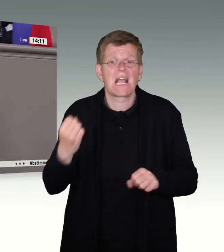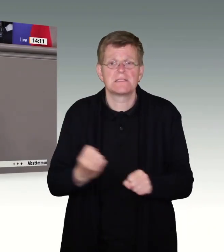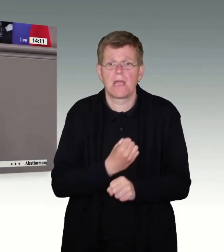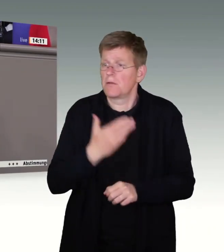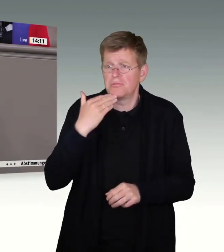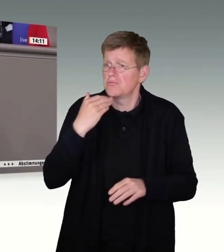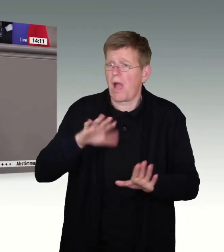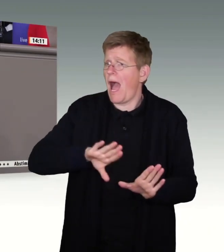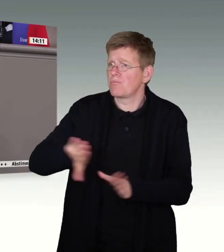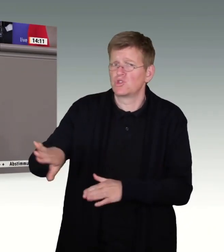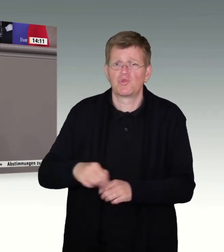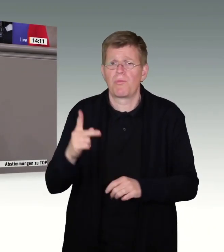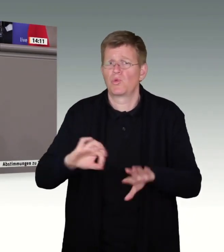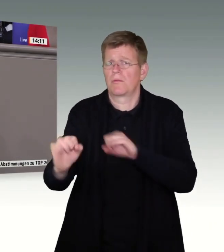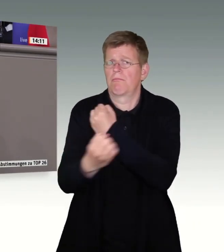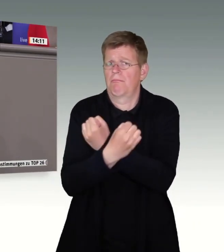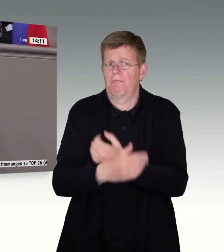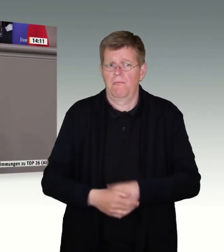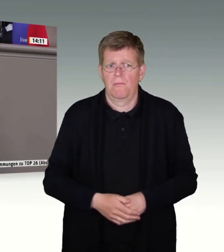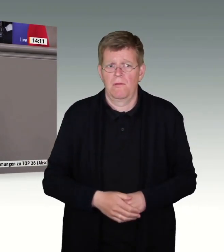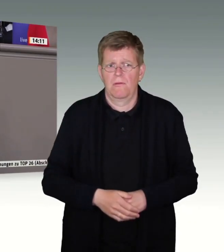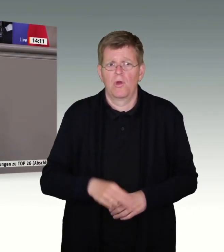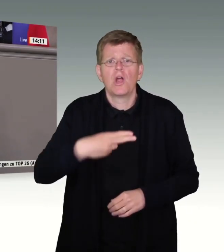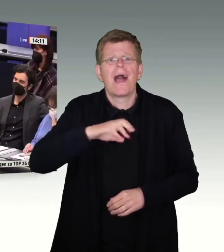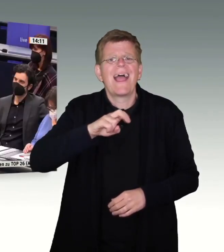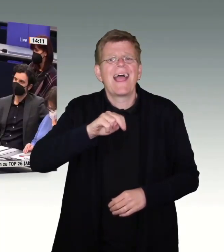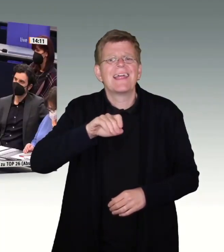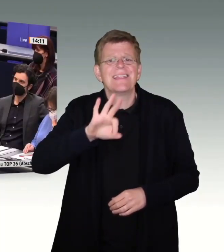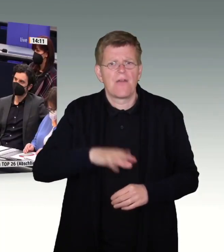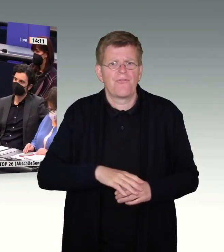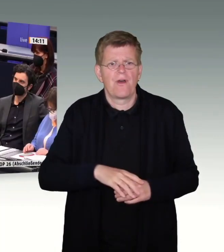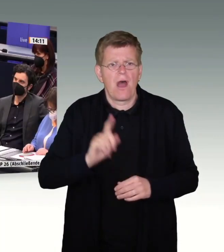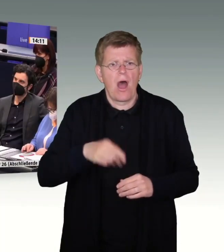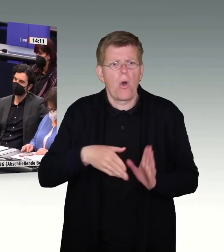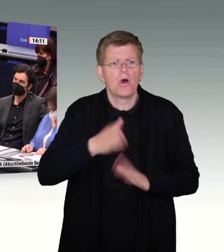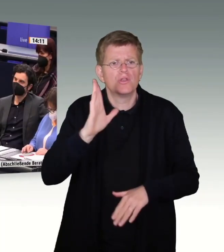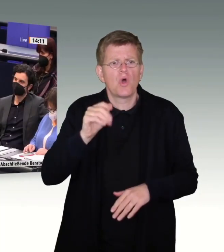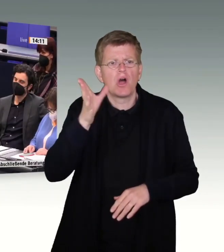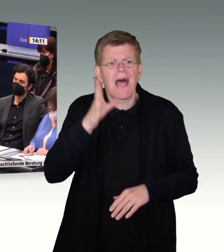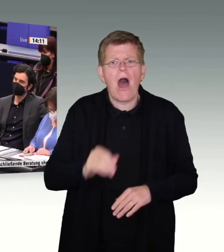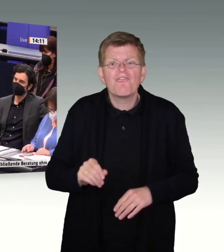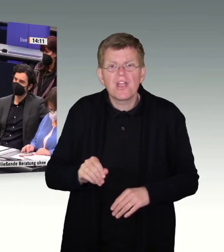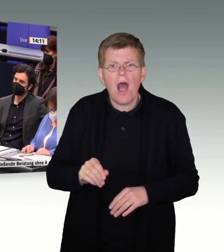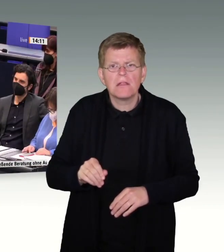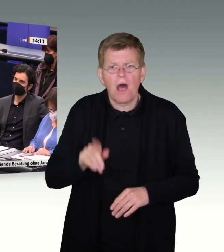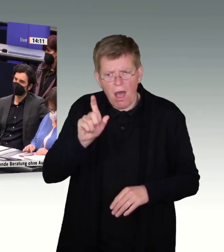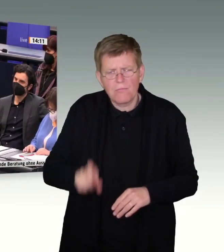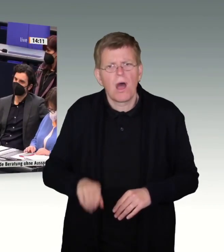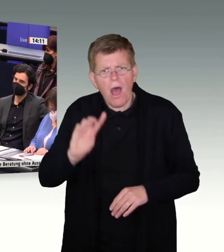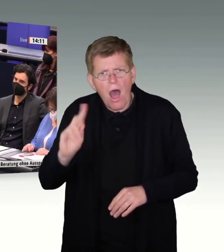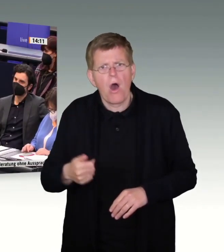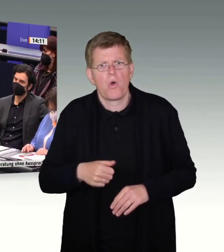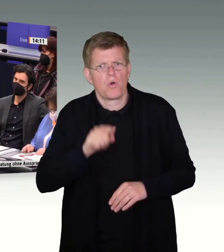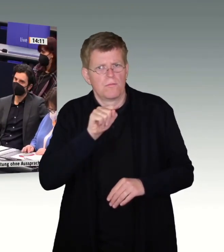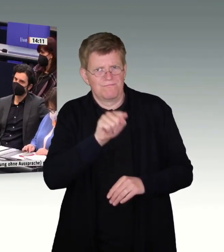abgeschoben. Ebenfalls in Hennef schändete der abgelehnte Nordafrikaner Binian T. im Mai 2017 eine Jugendliche unter einer